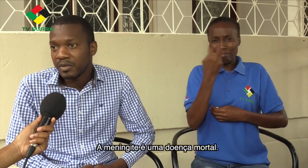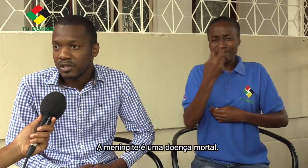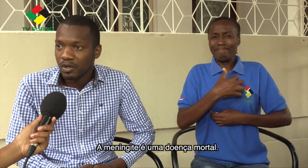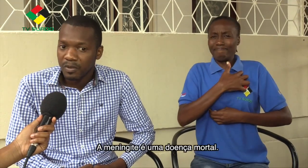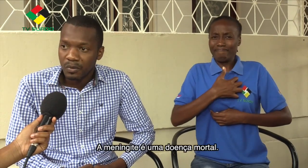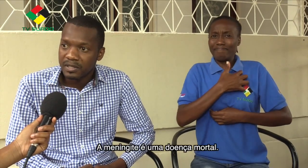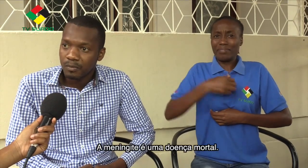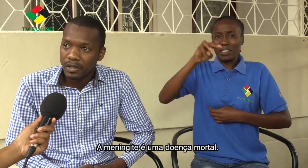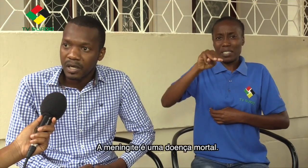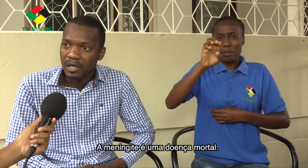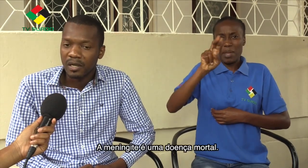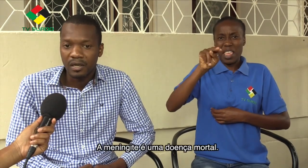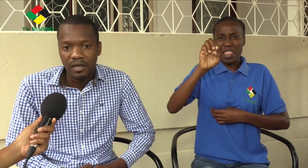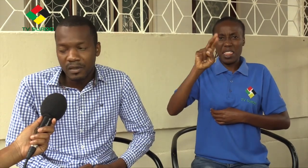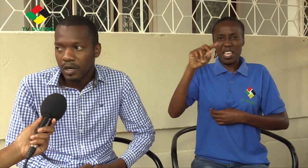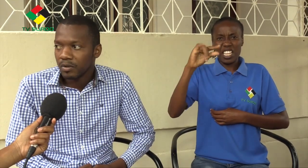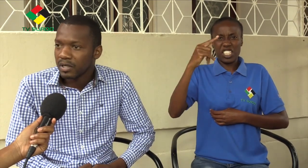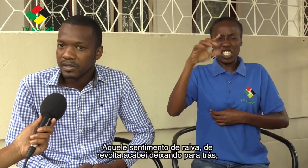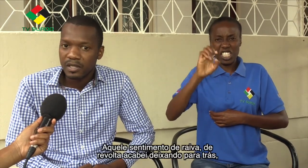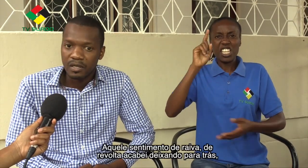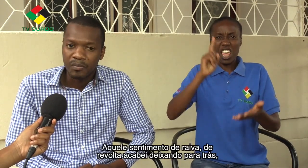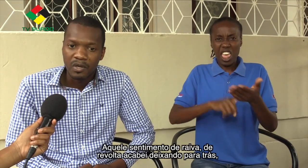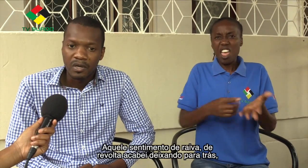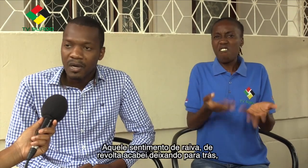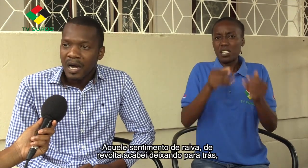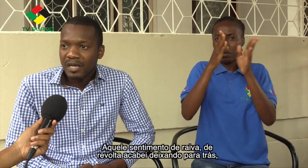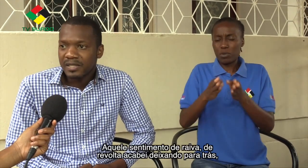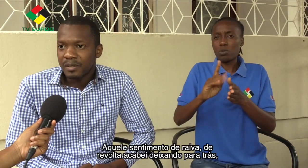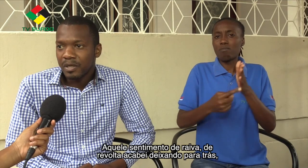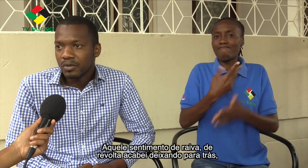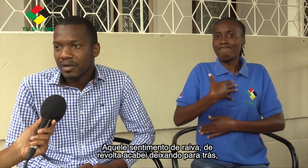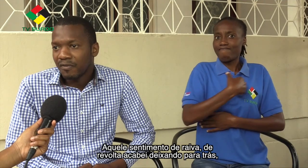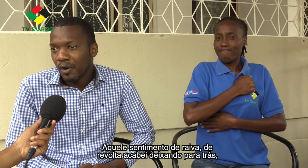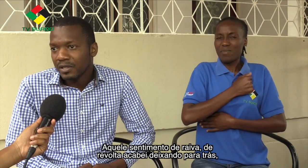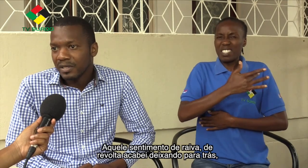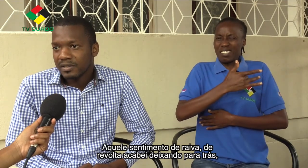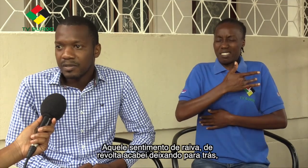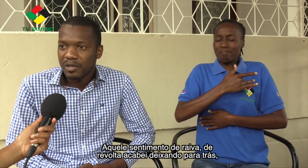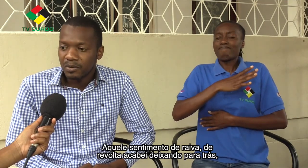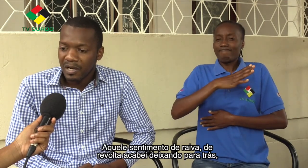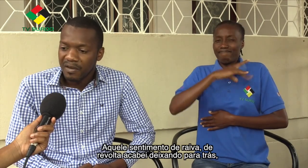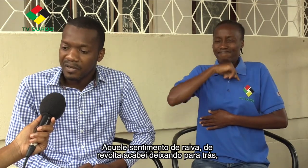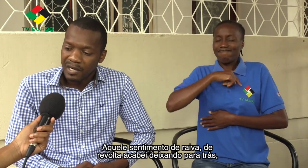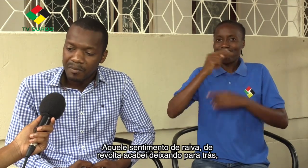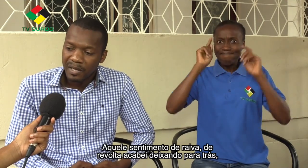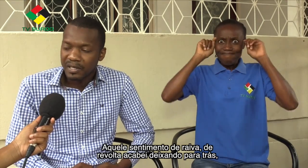meningite é uma doença mortal. Então, quer dizer, aquele sentimento de revolta, aquele sentimento de raiva, acabei deixando